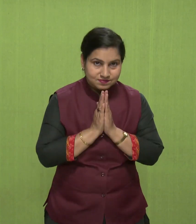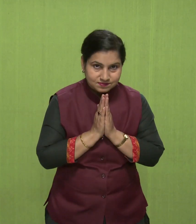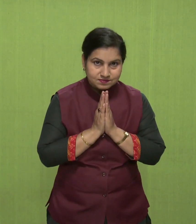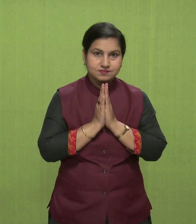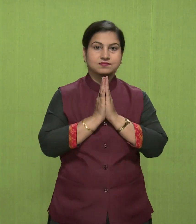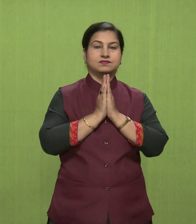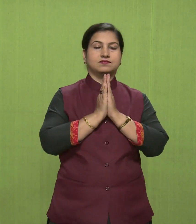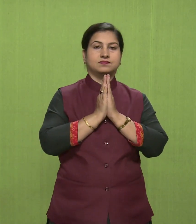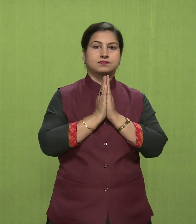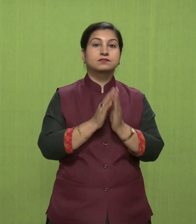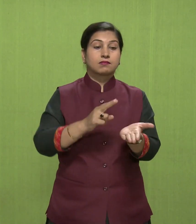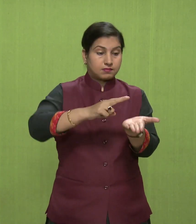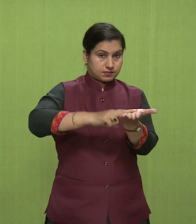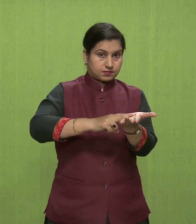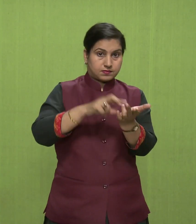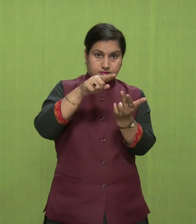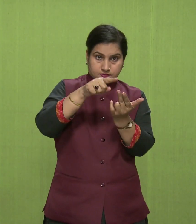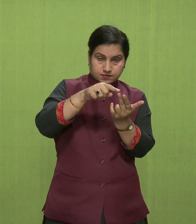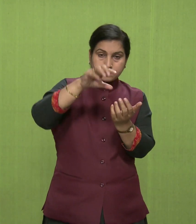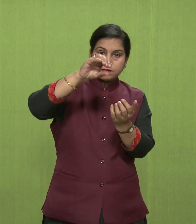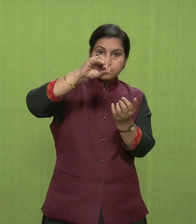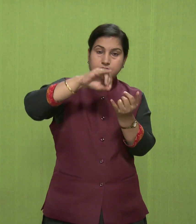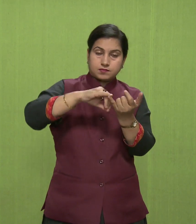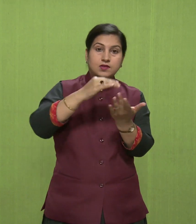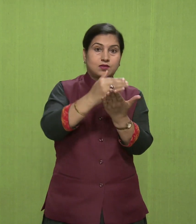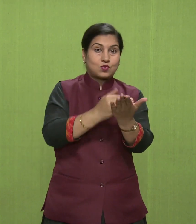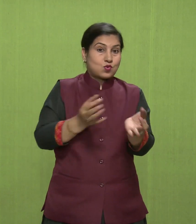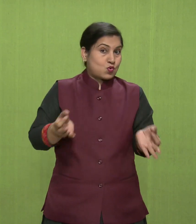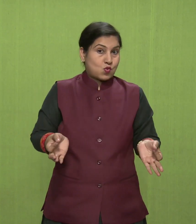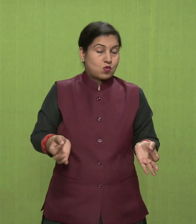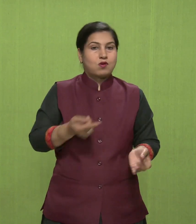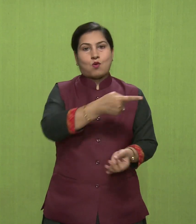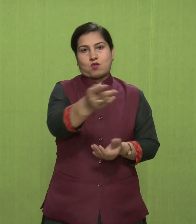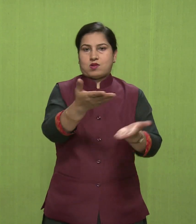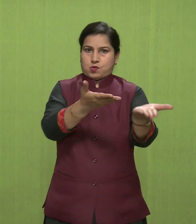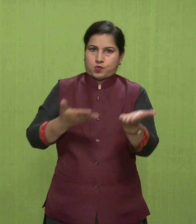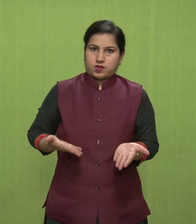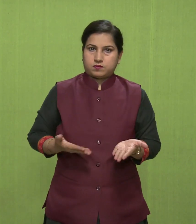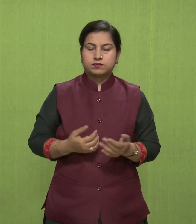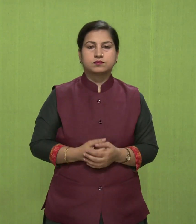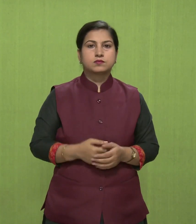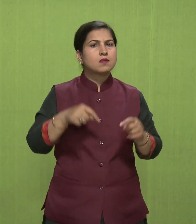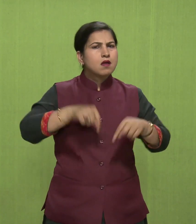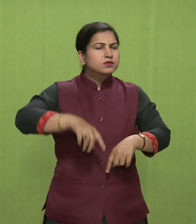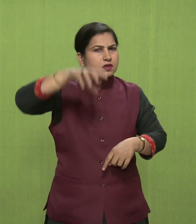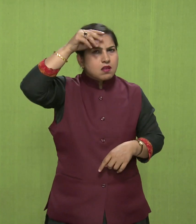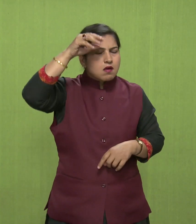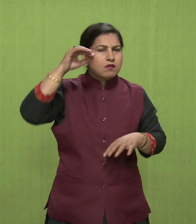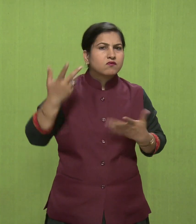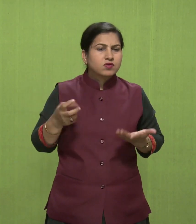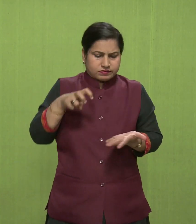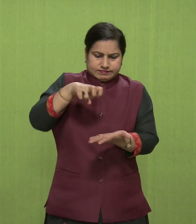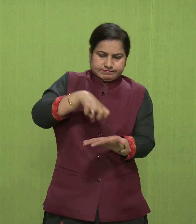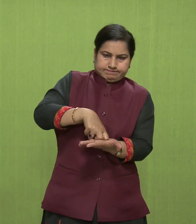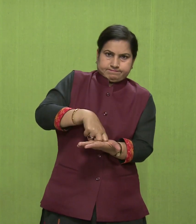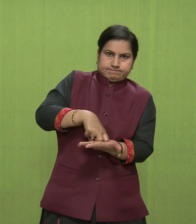नमस्कार, NIOS के योग आसन श्रिंखला में आपका स्वागत है, आज हम सीखेंगे वज्जरासन के बारे